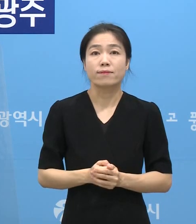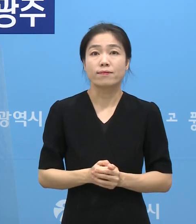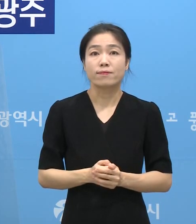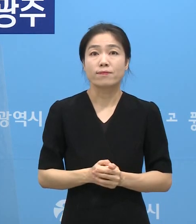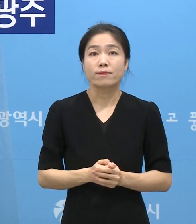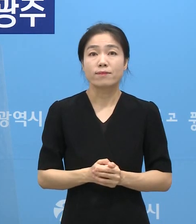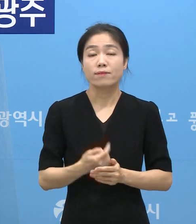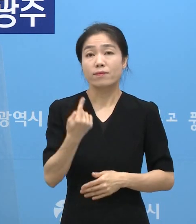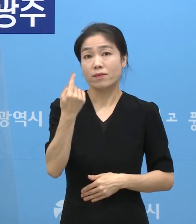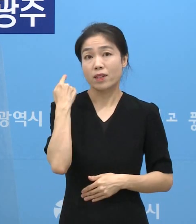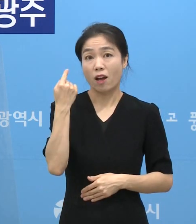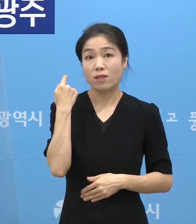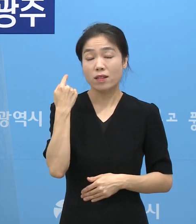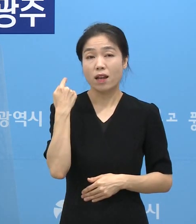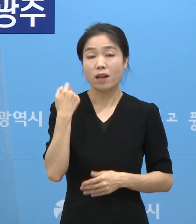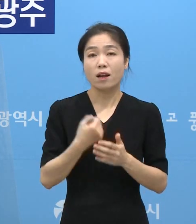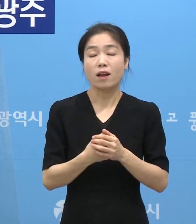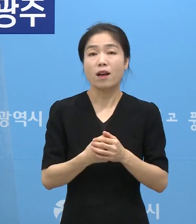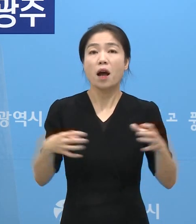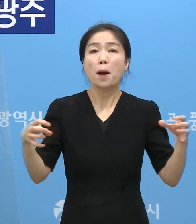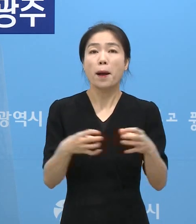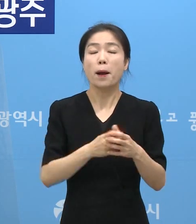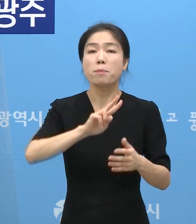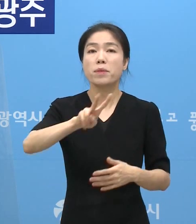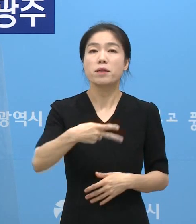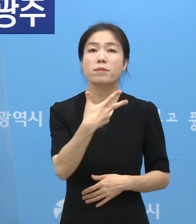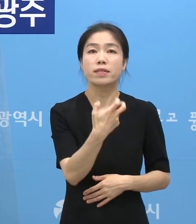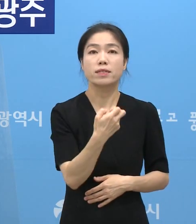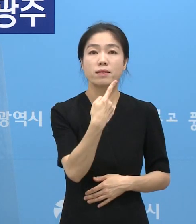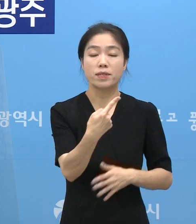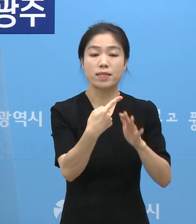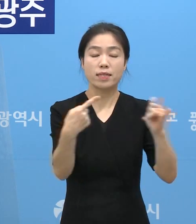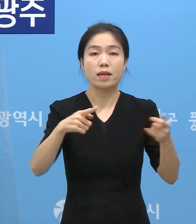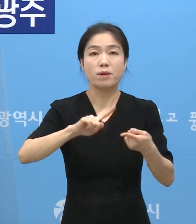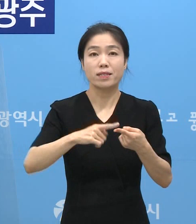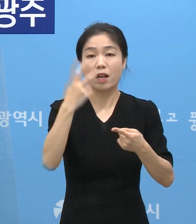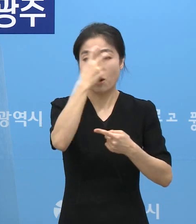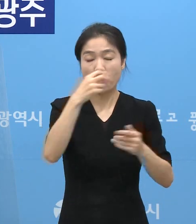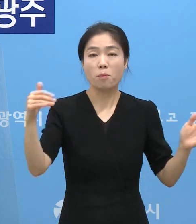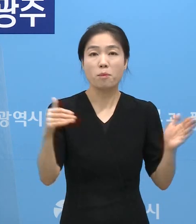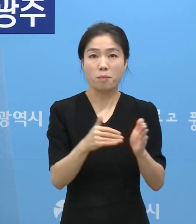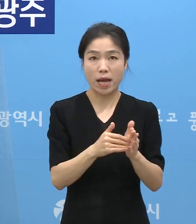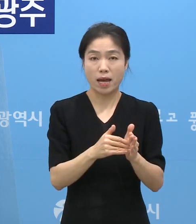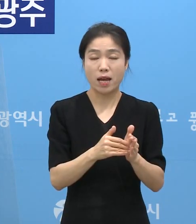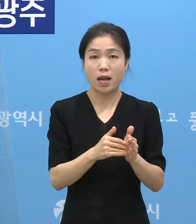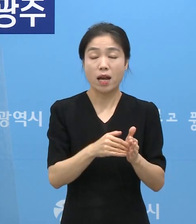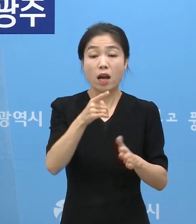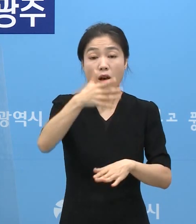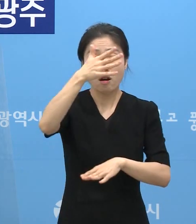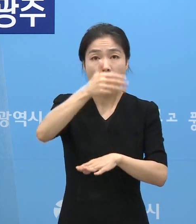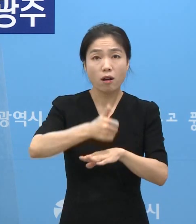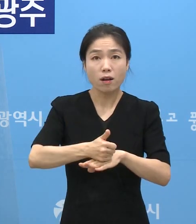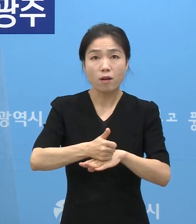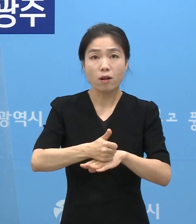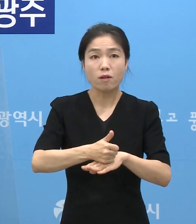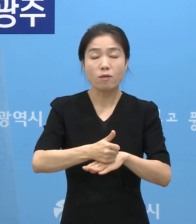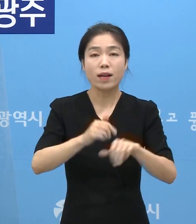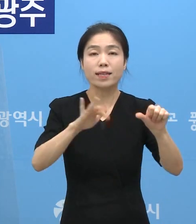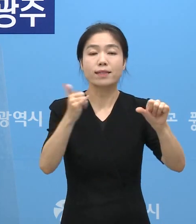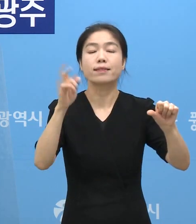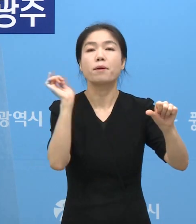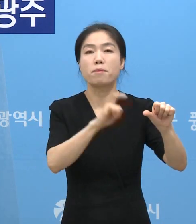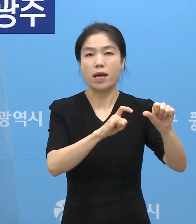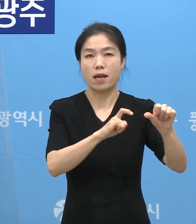어제 16일은 총 271명에 대한 검사를 완료하였고 그 결과 5명이 양성,